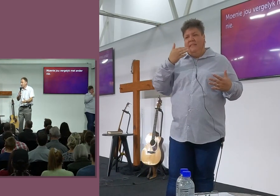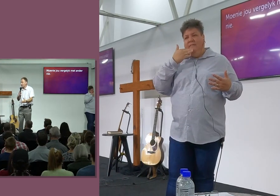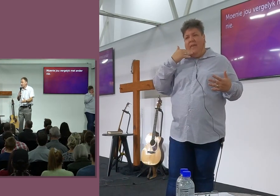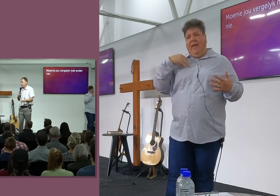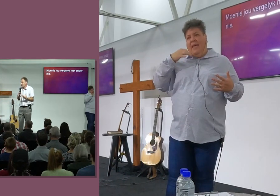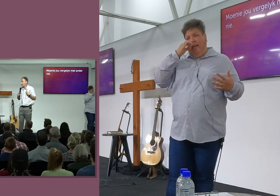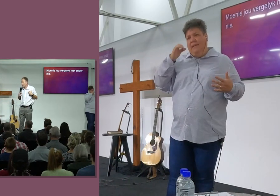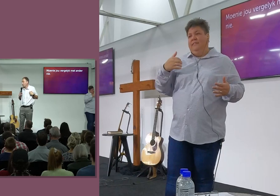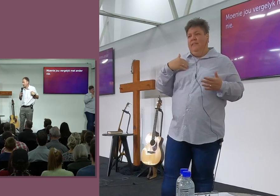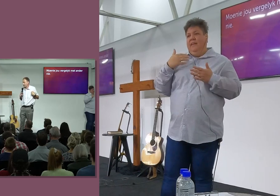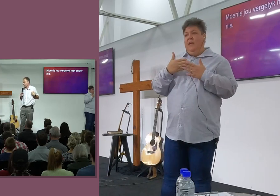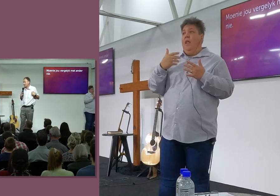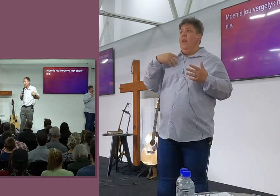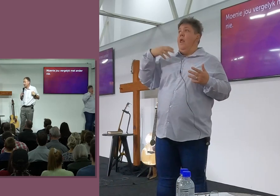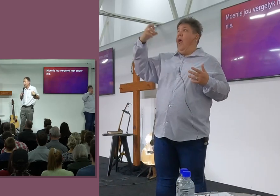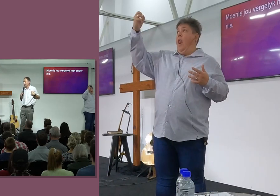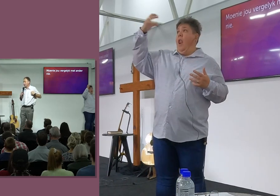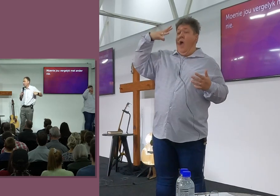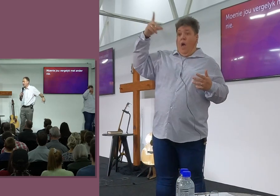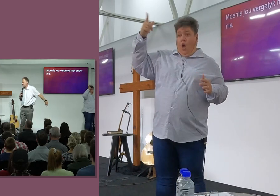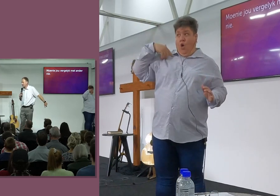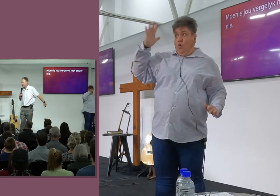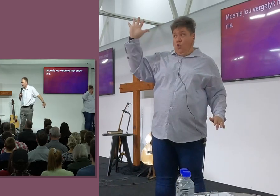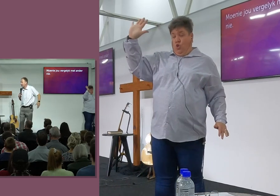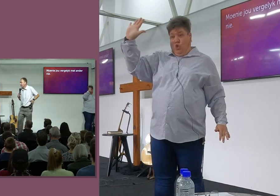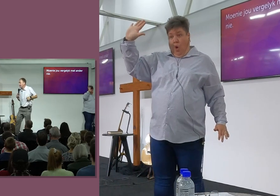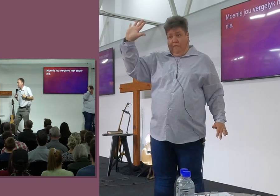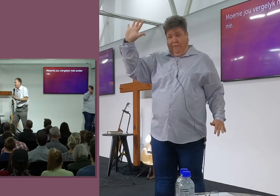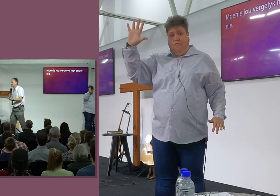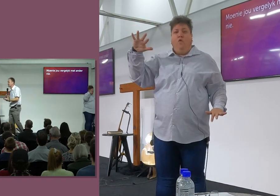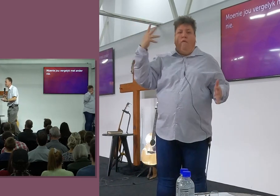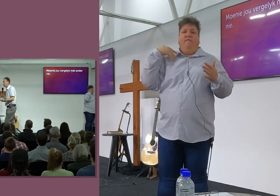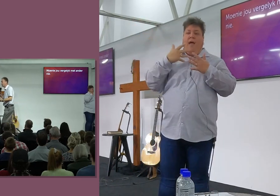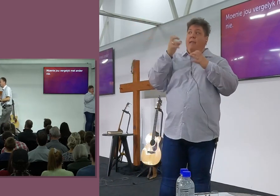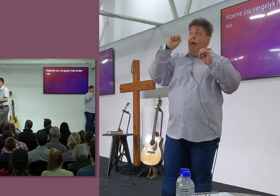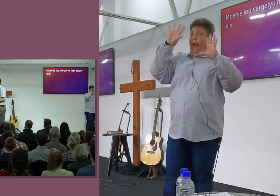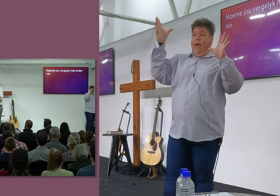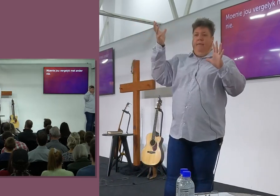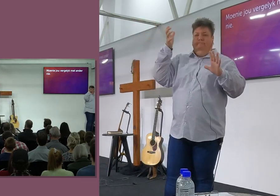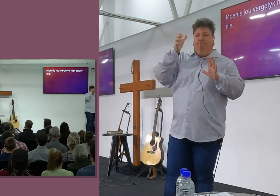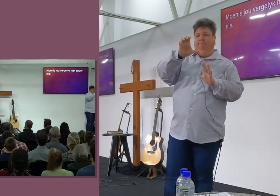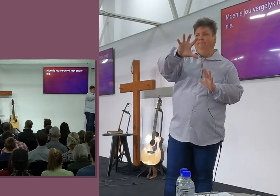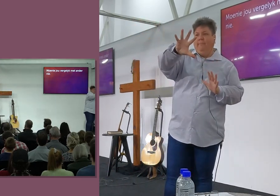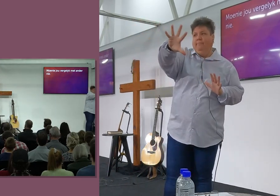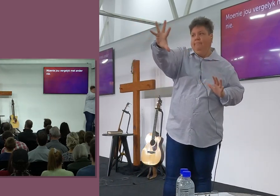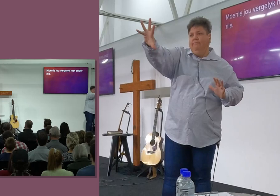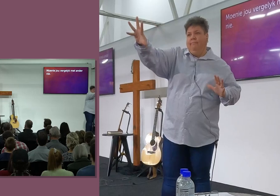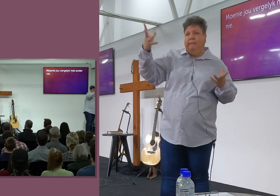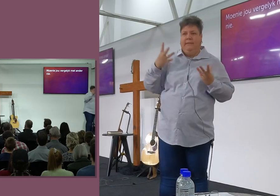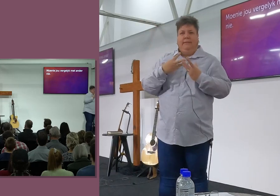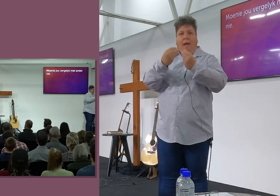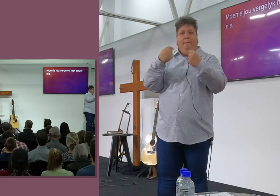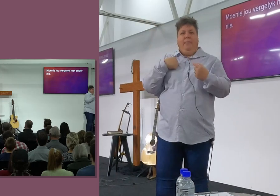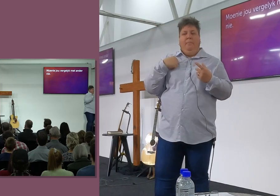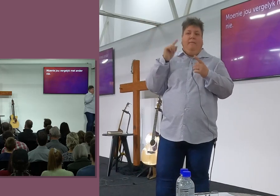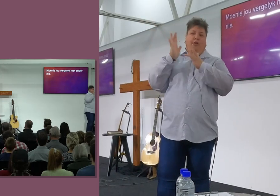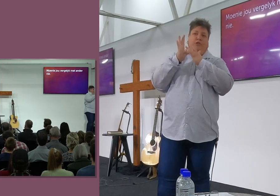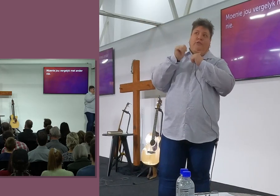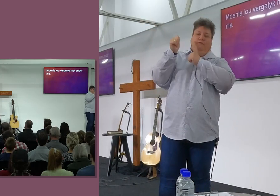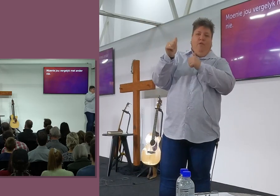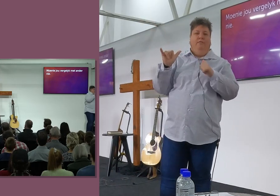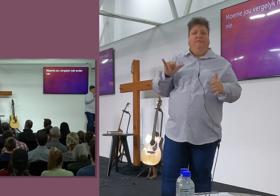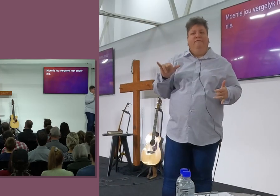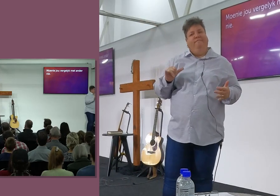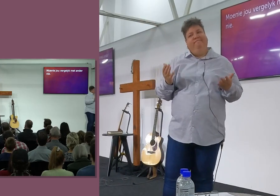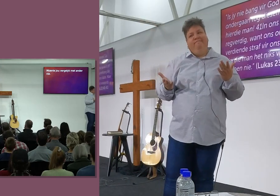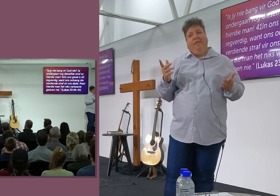licht is dier om het te verdof en te verduister dier om verder in die wereld. Ek kan nie duidelijk helder dier maak, nie. Dis het Jesus wat dit kan doen om meer vir hom te lewe.